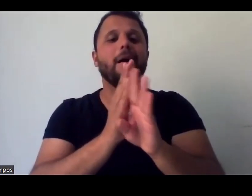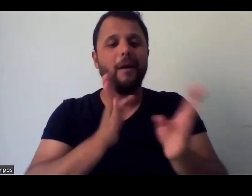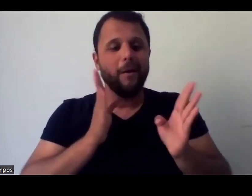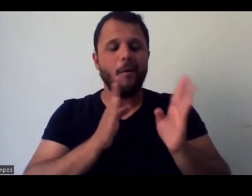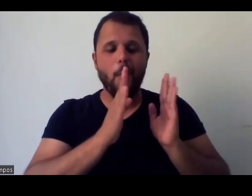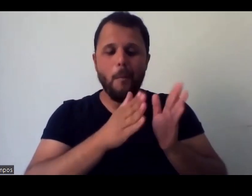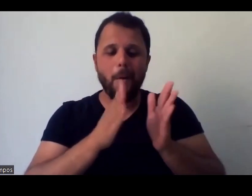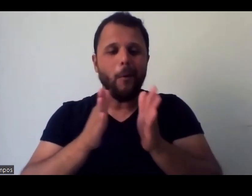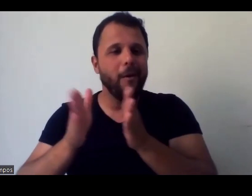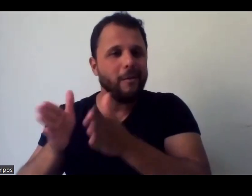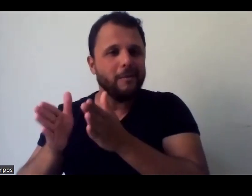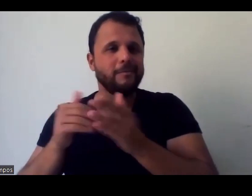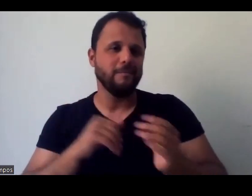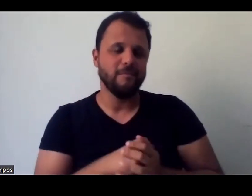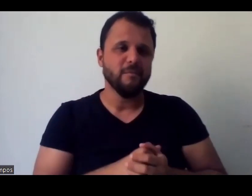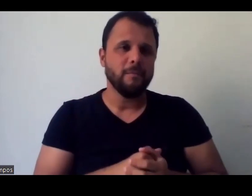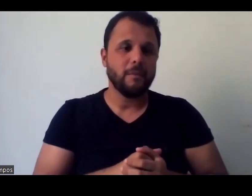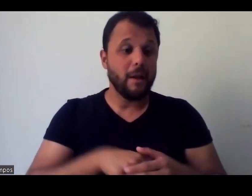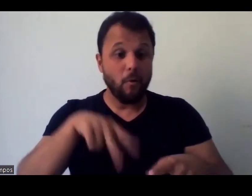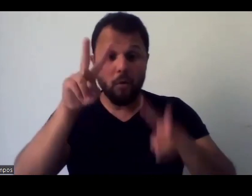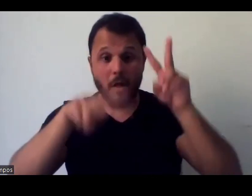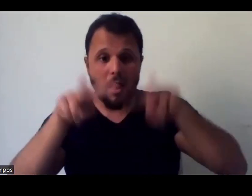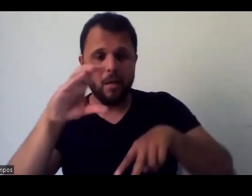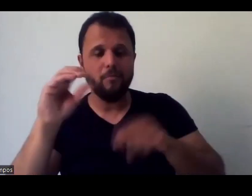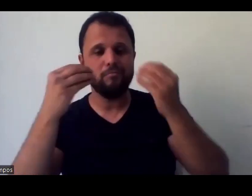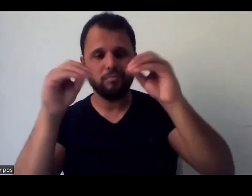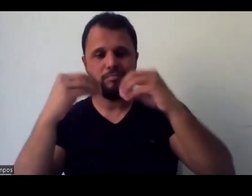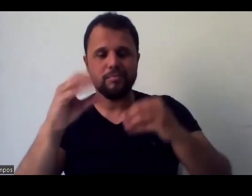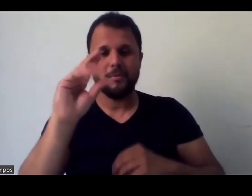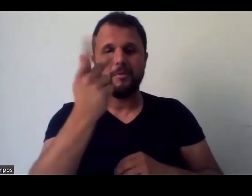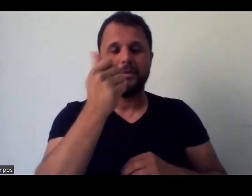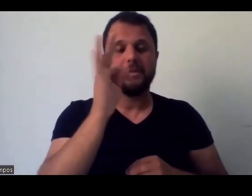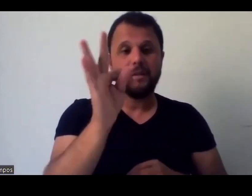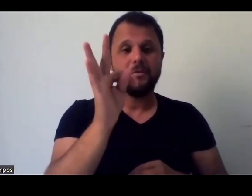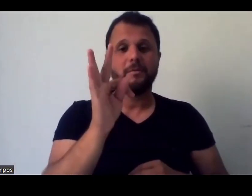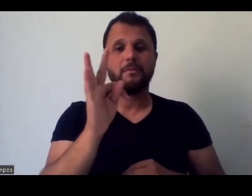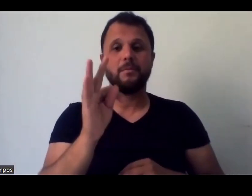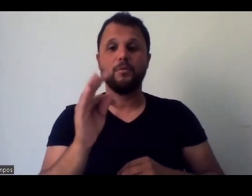eu estou lendo aqui mais alguns comentários, estamos nos últimos minutinhos,